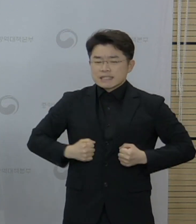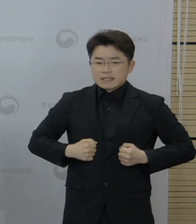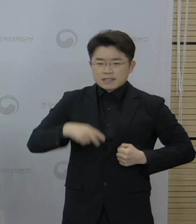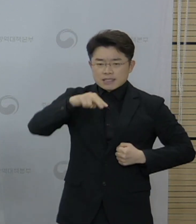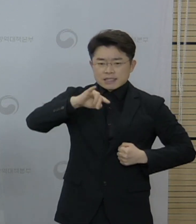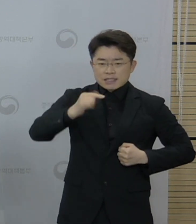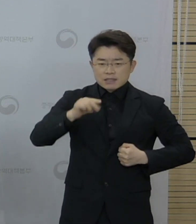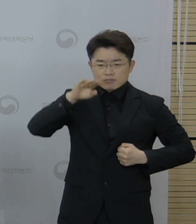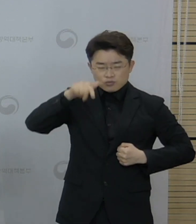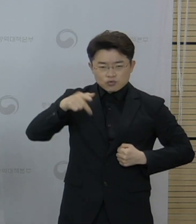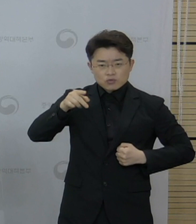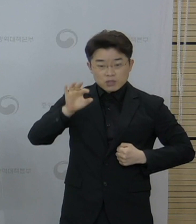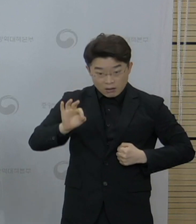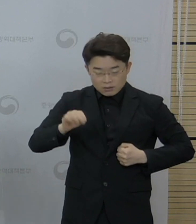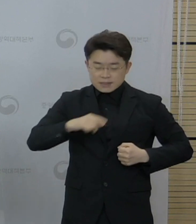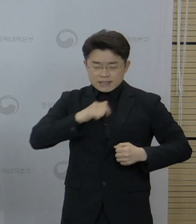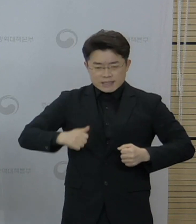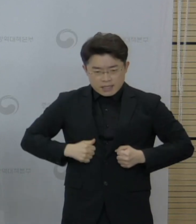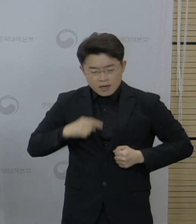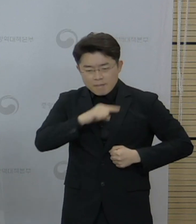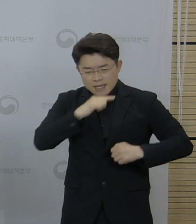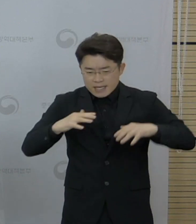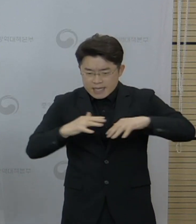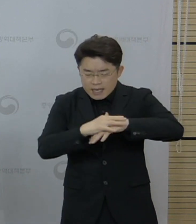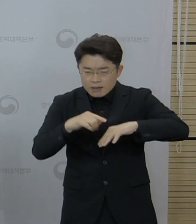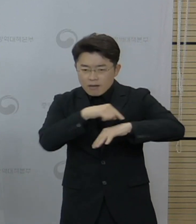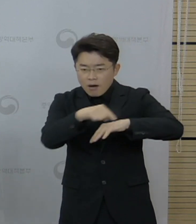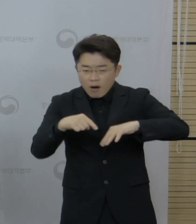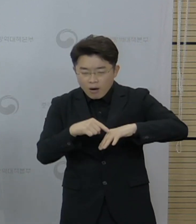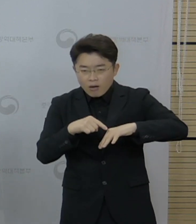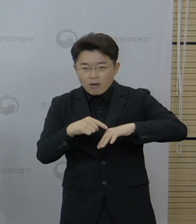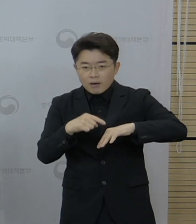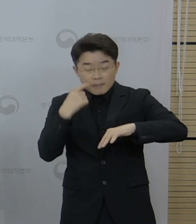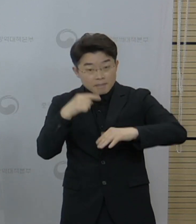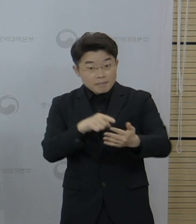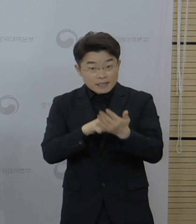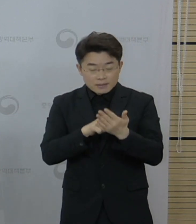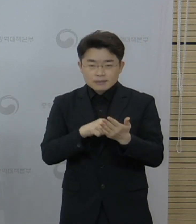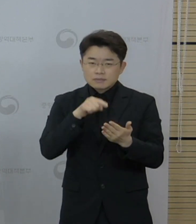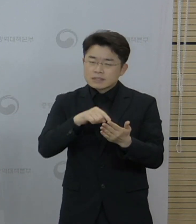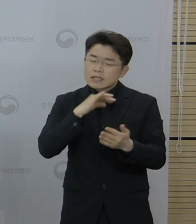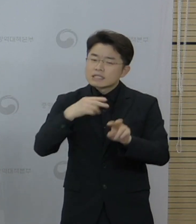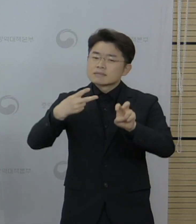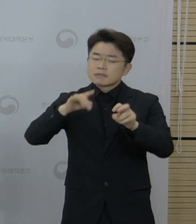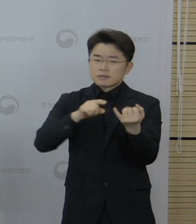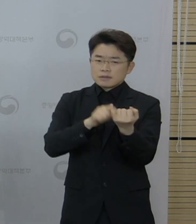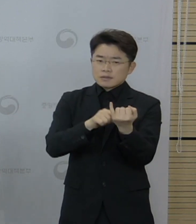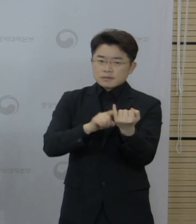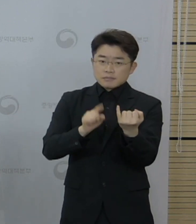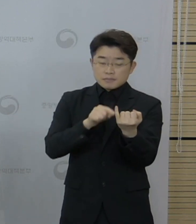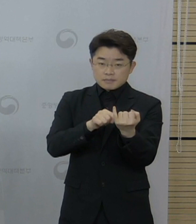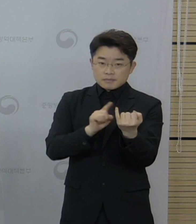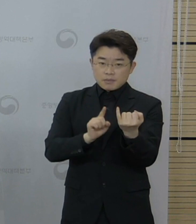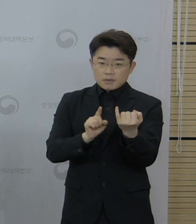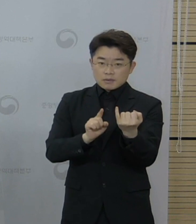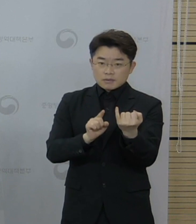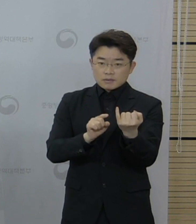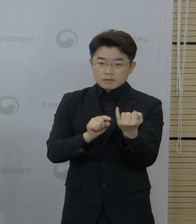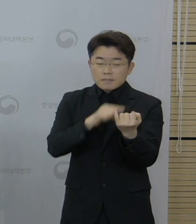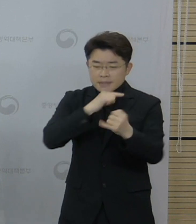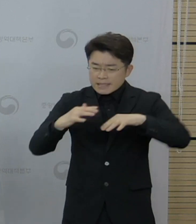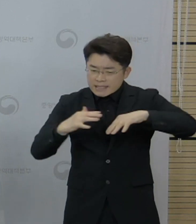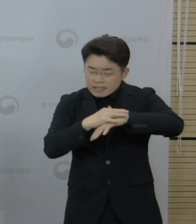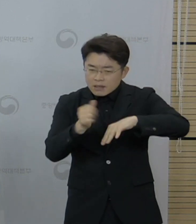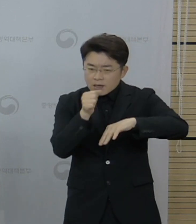심부정맥혈전증과 폐혈전 색전증을 진단받으신 20대 여성의 경우도 혈섭한